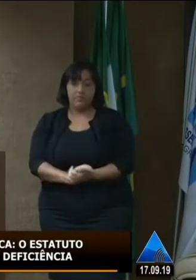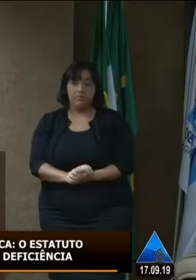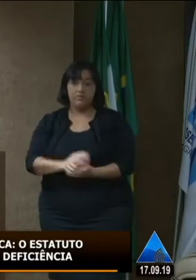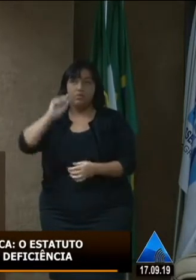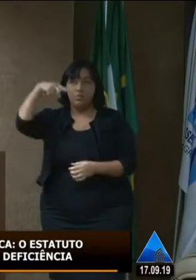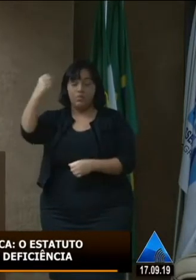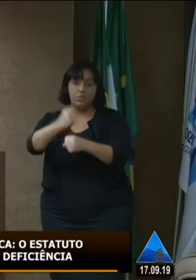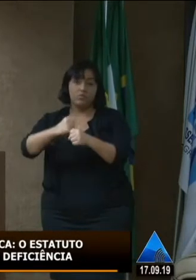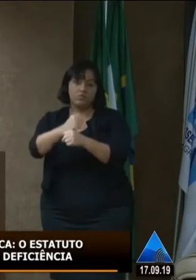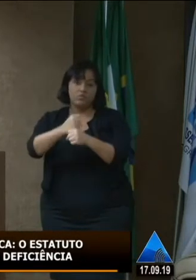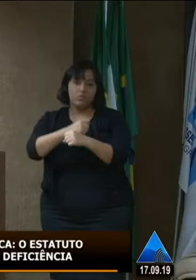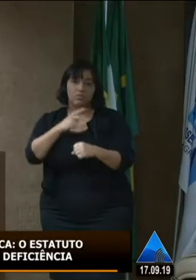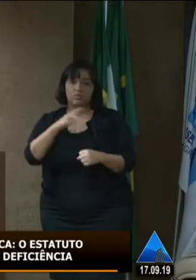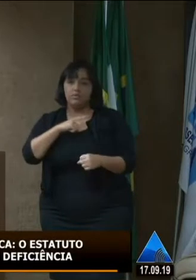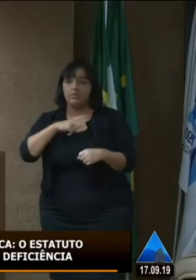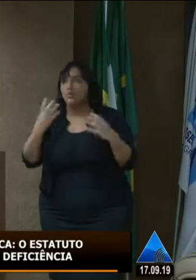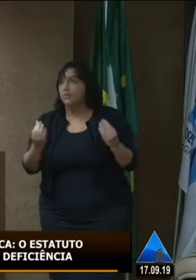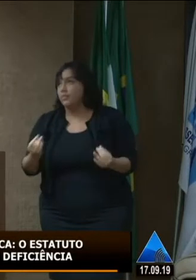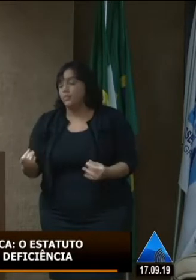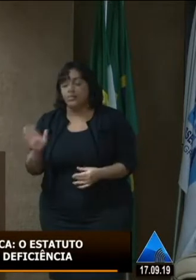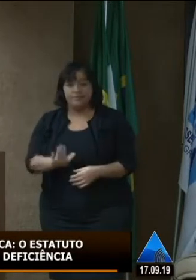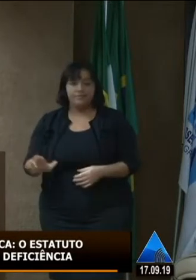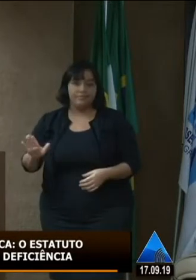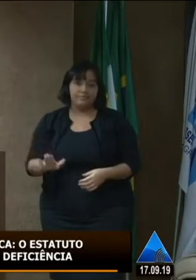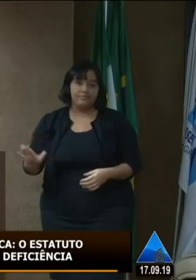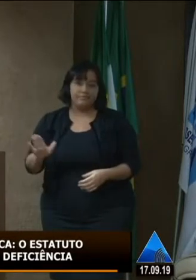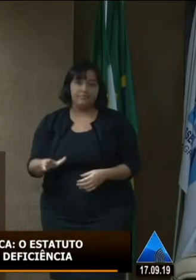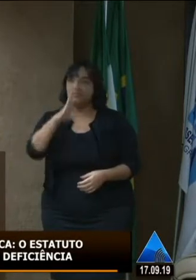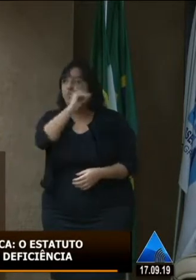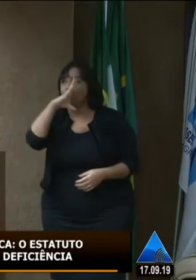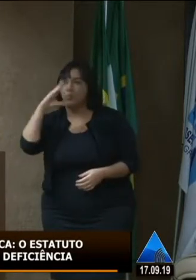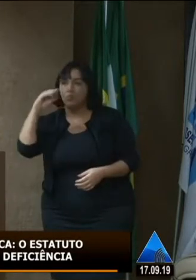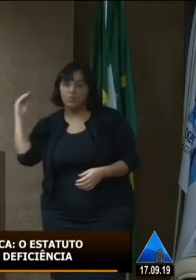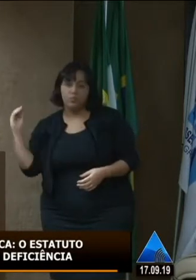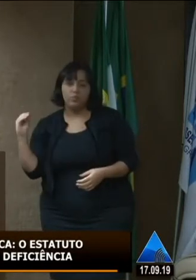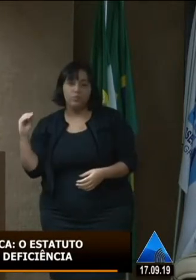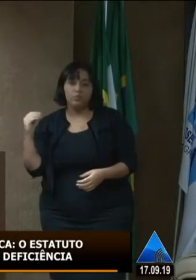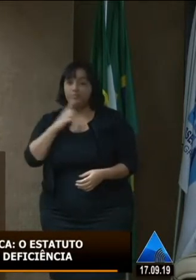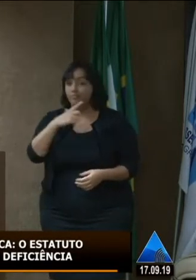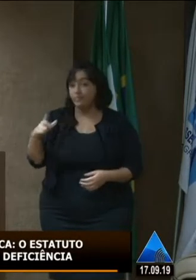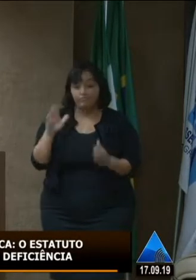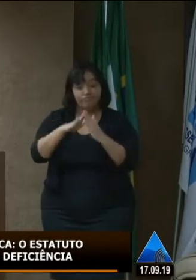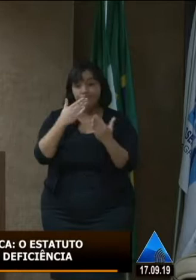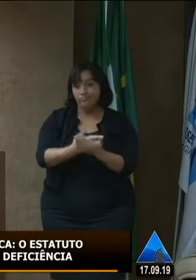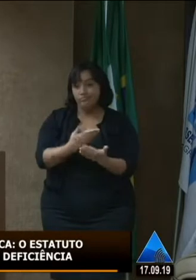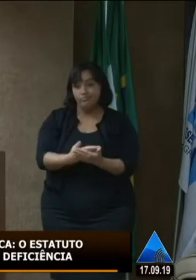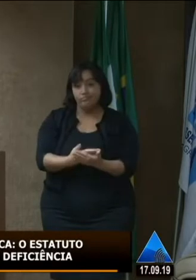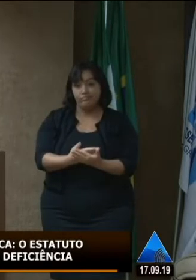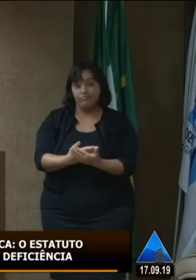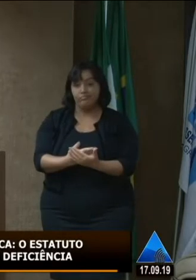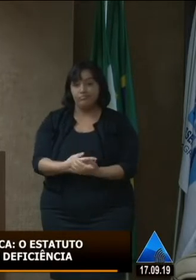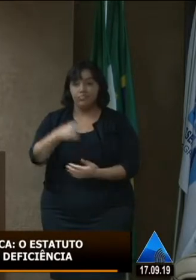existem inúmeras crianças inúmeros adolescentes sem estar na escola porque não tem auxiliar